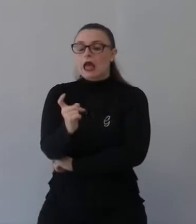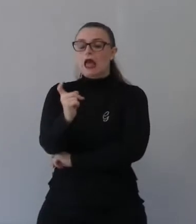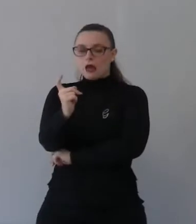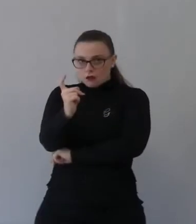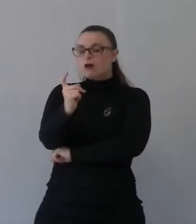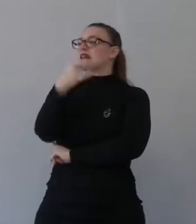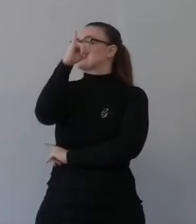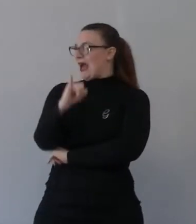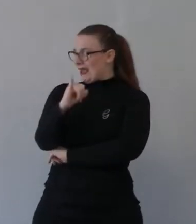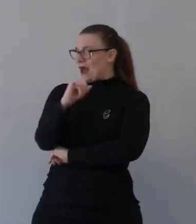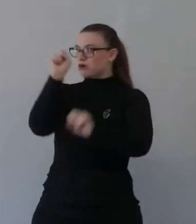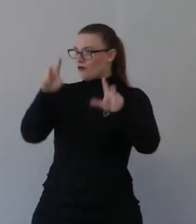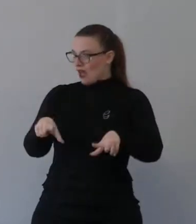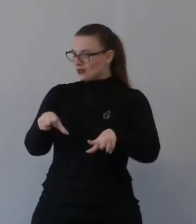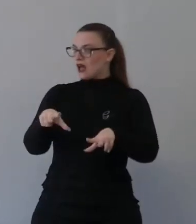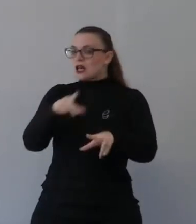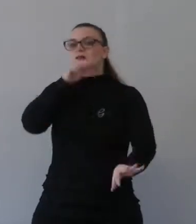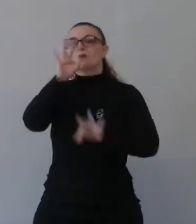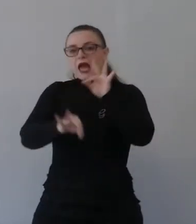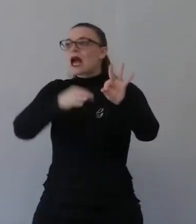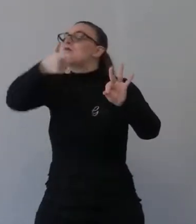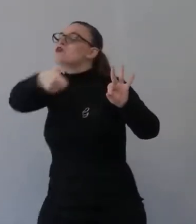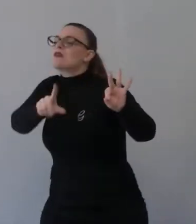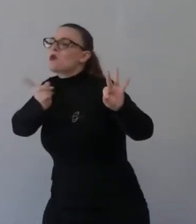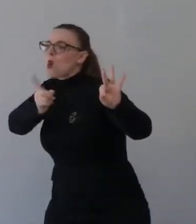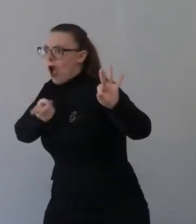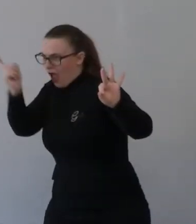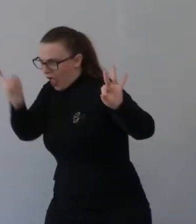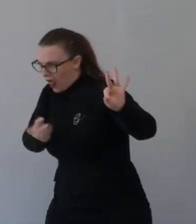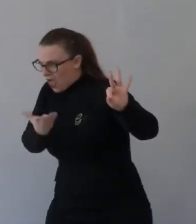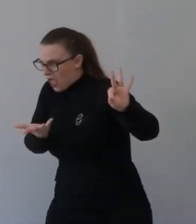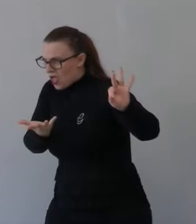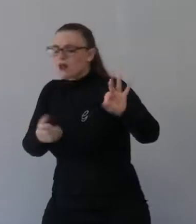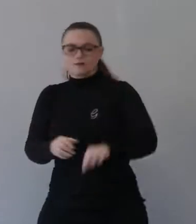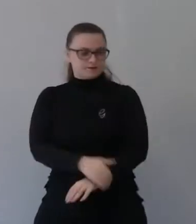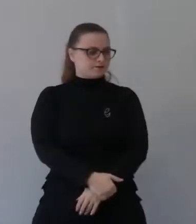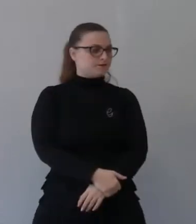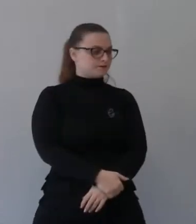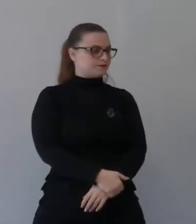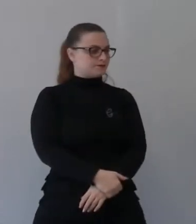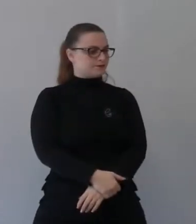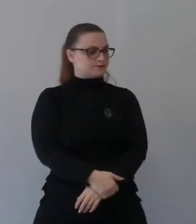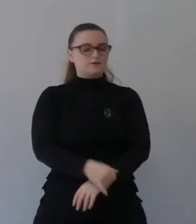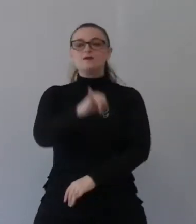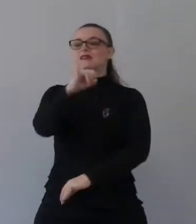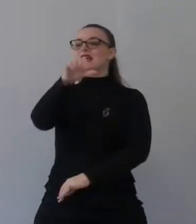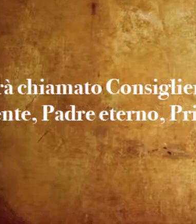venire questa persona. Ed è la prima slide. Le profezie erano queste. Isaia